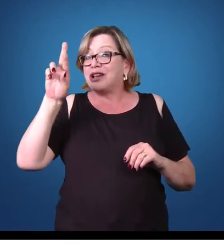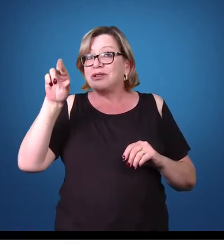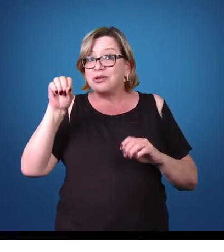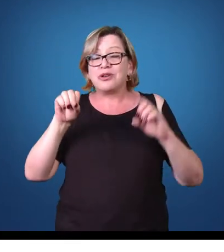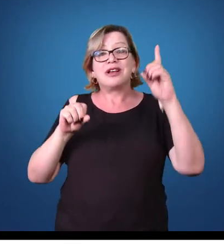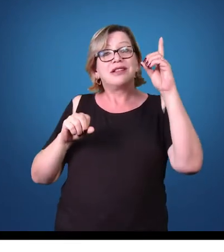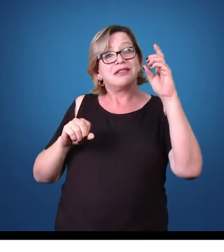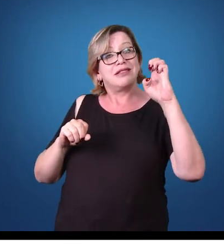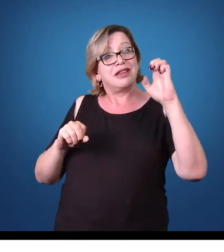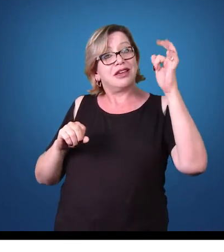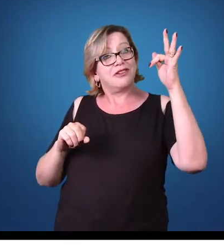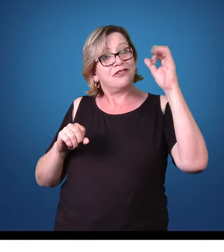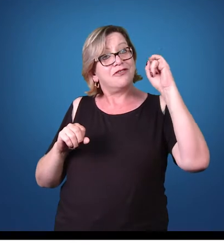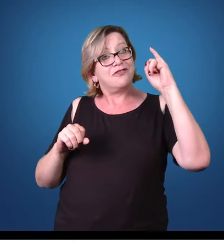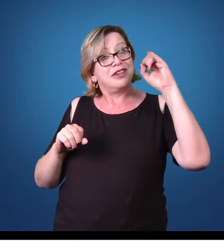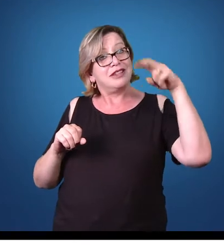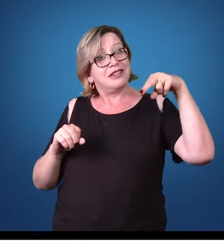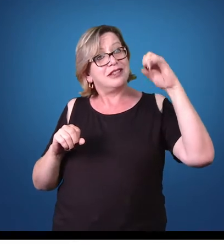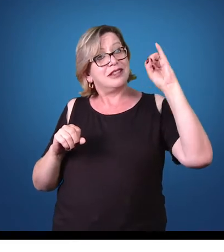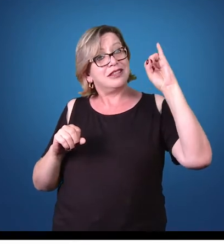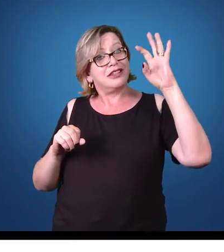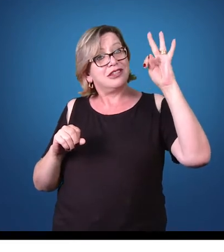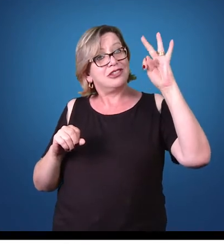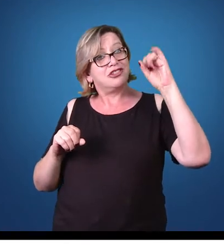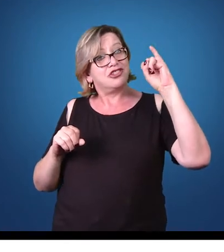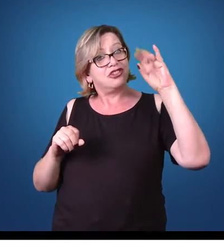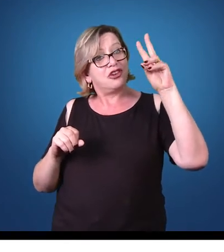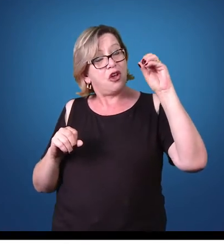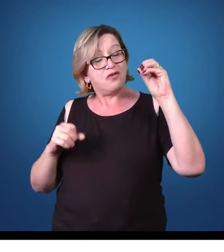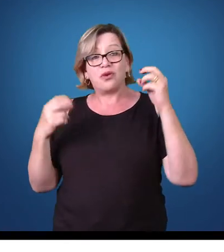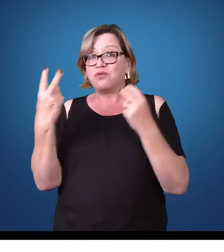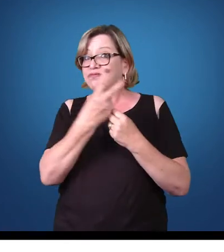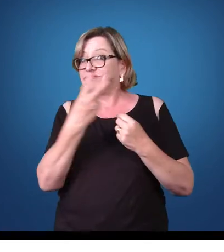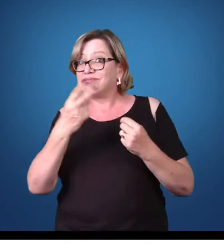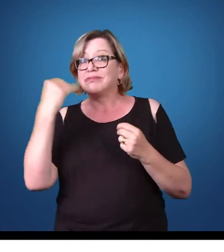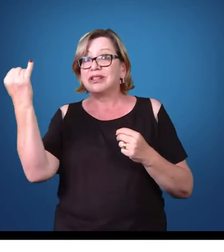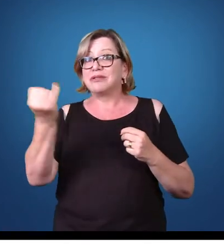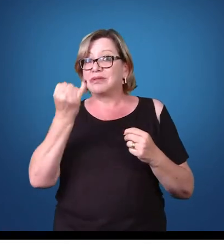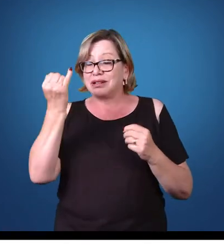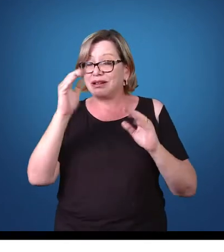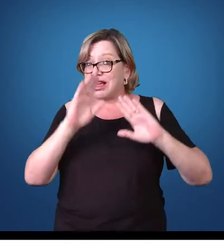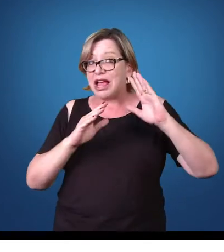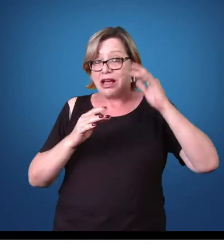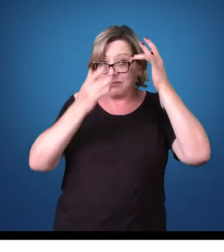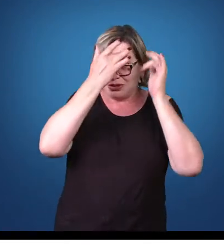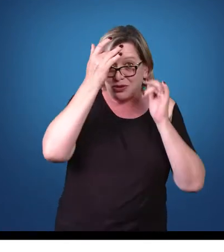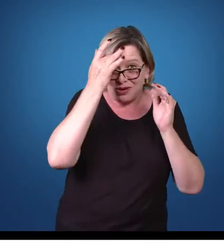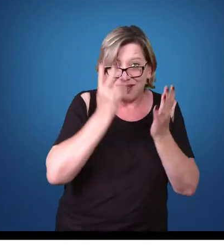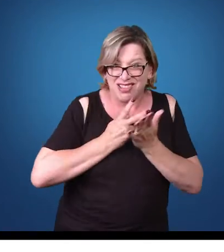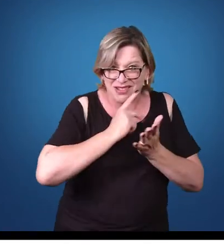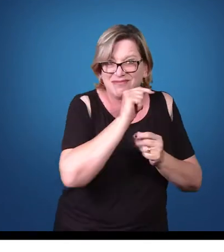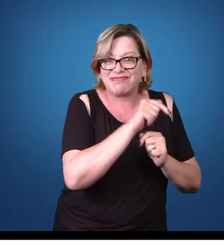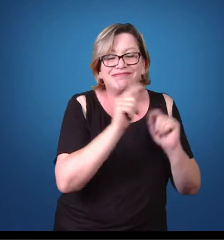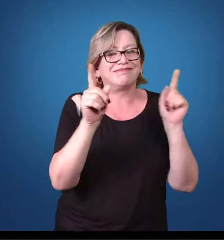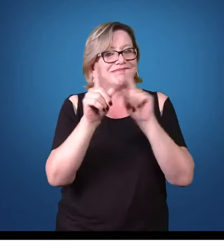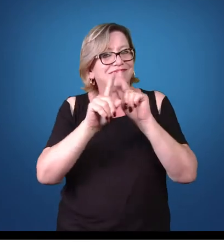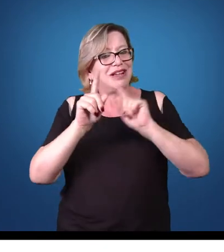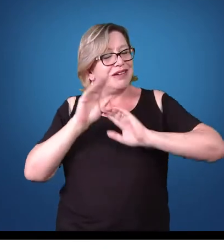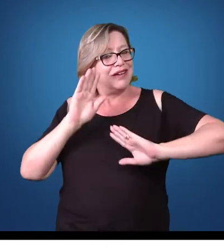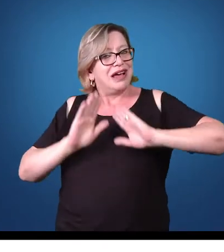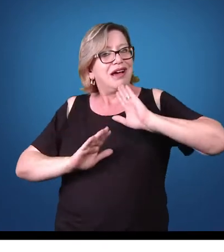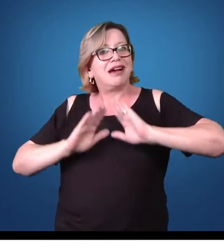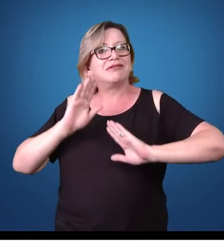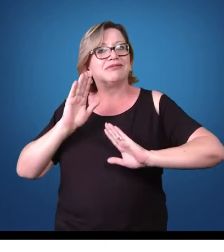nem sempre o ser humano é o hospedeiro definitivo de algum determinado parasita. O parasita,